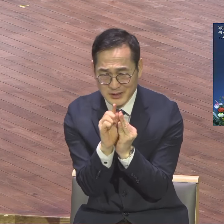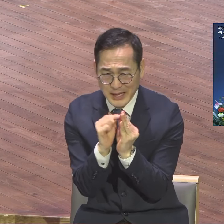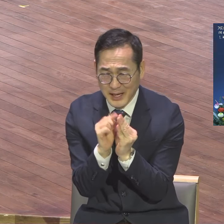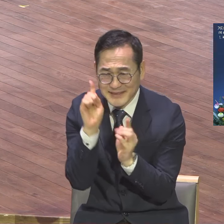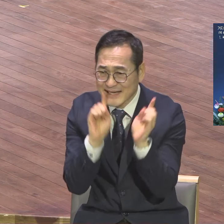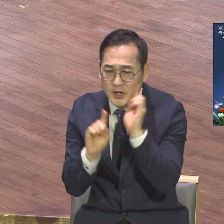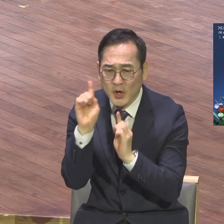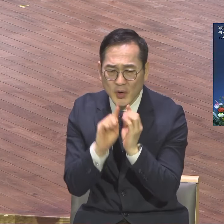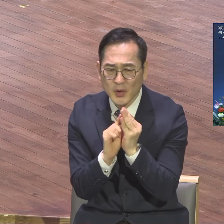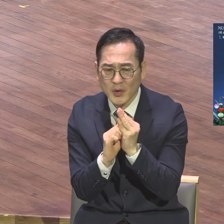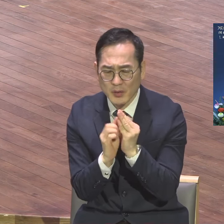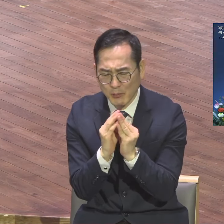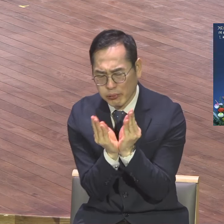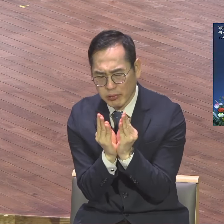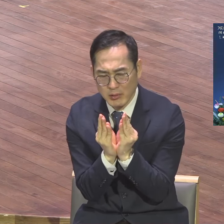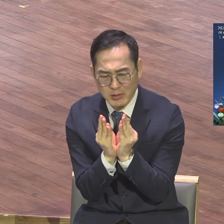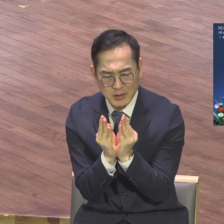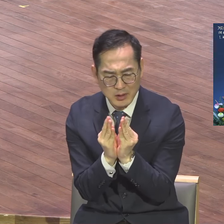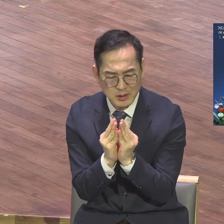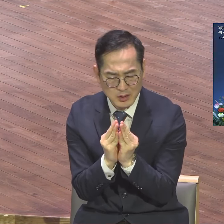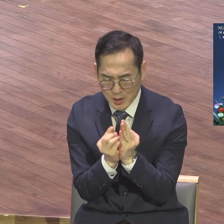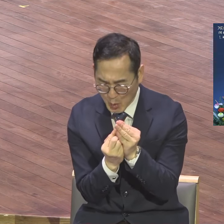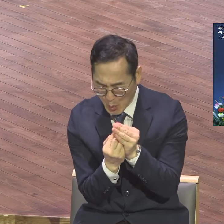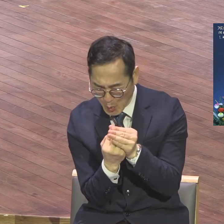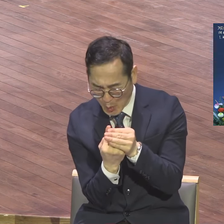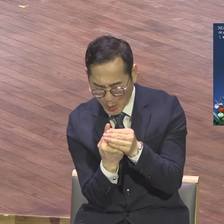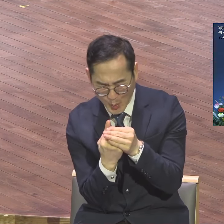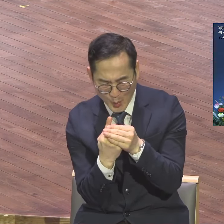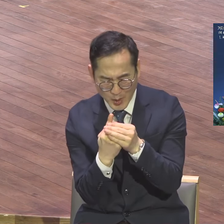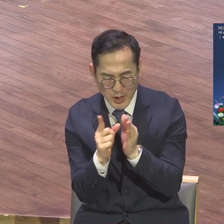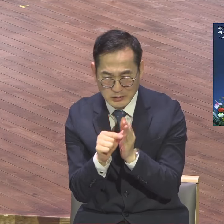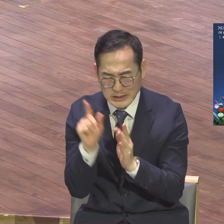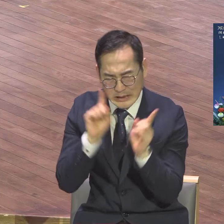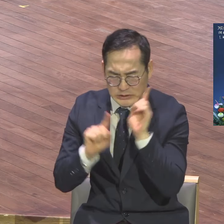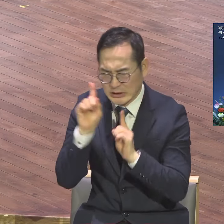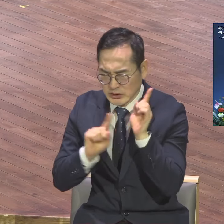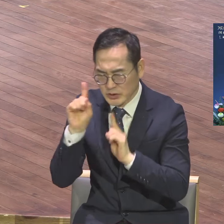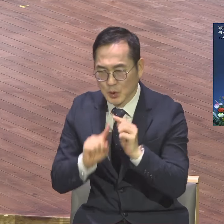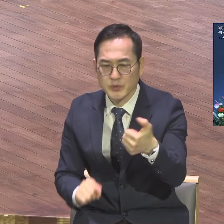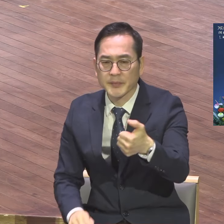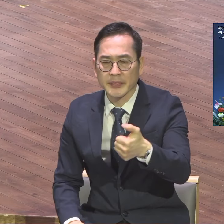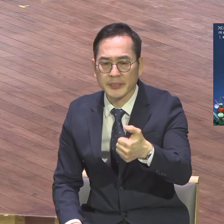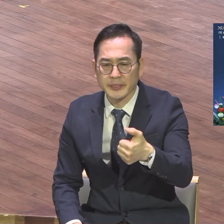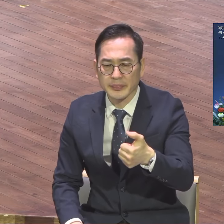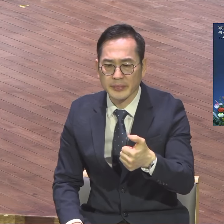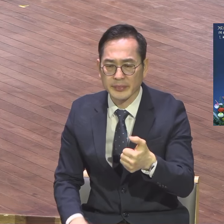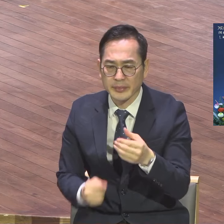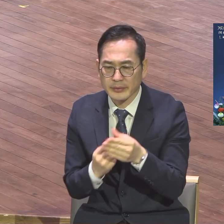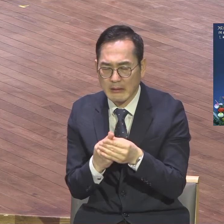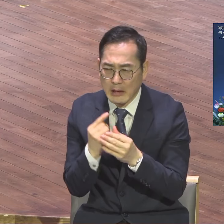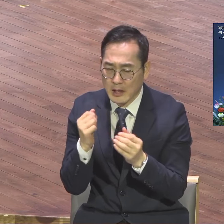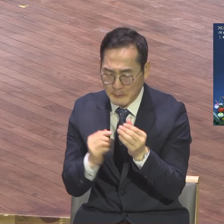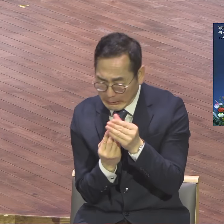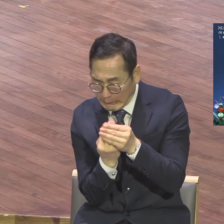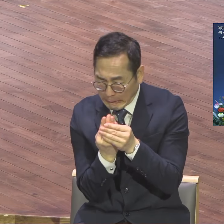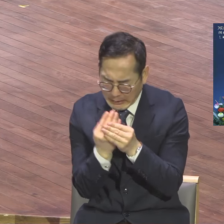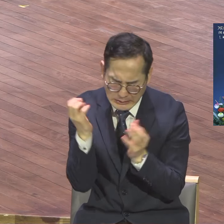식물학자 얘기입니다. 올라올 때는 50번의 상처를 입으면서 올라온대요. 그만큼 그렇게 생명이 올라올 생명이 있으니까